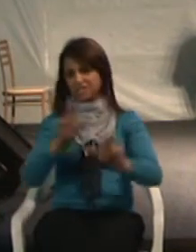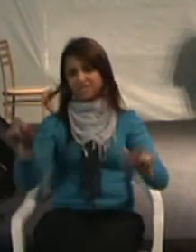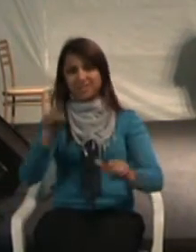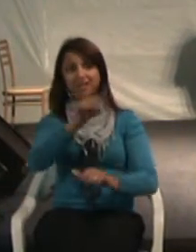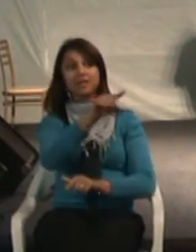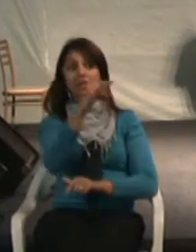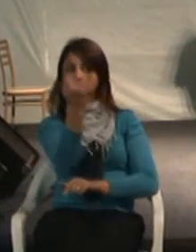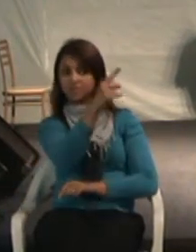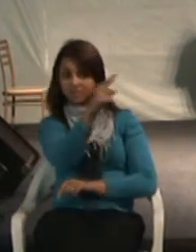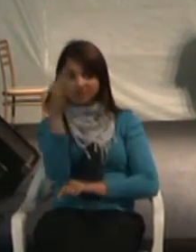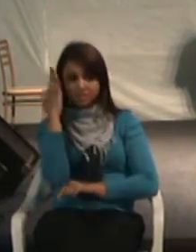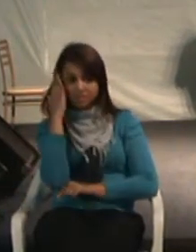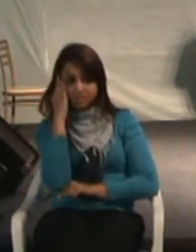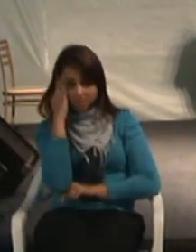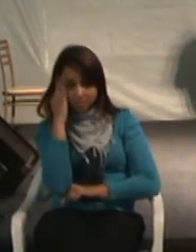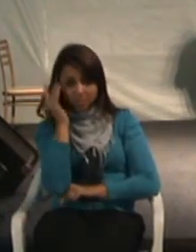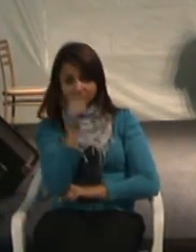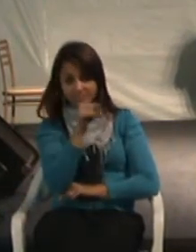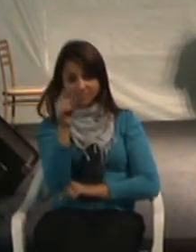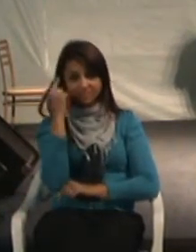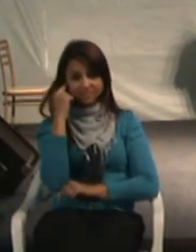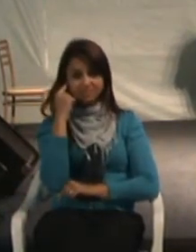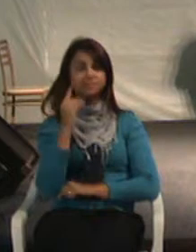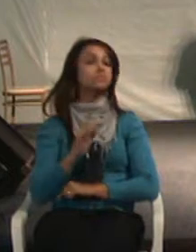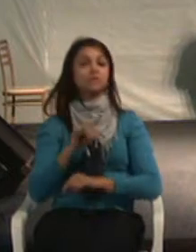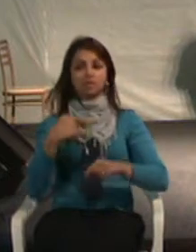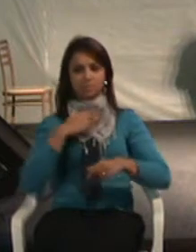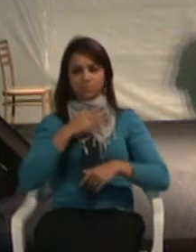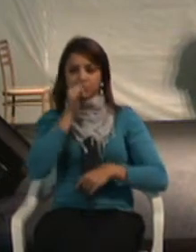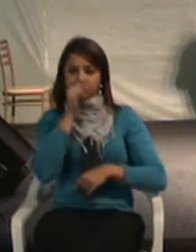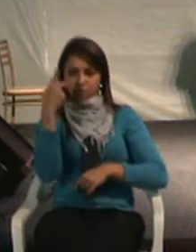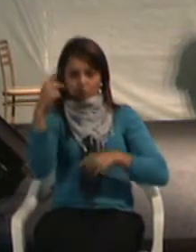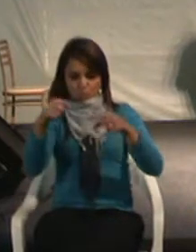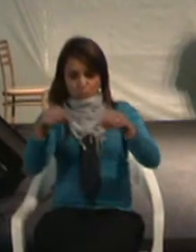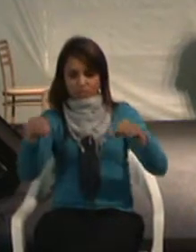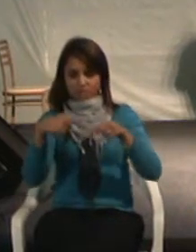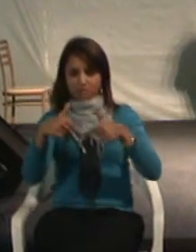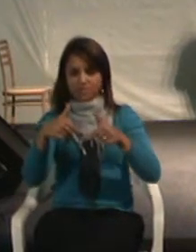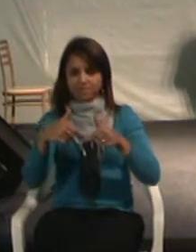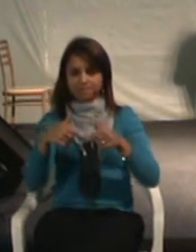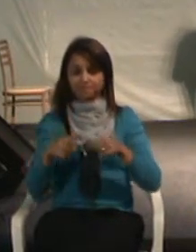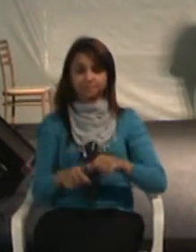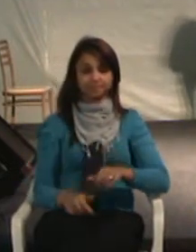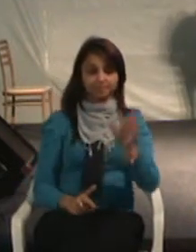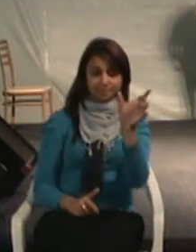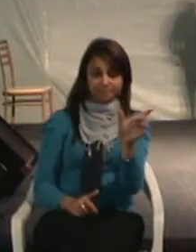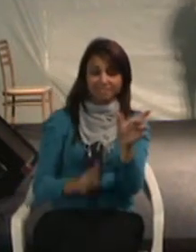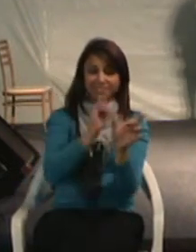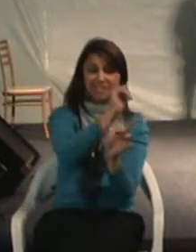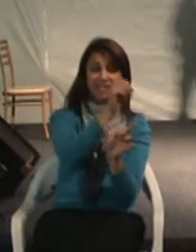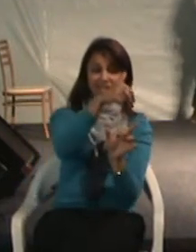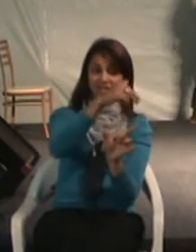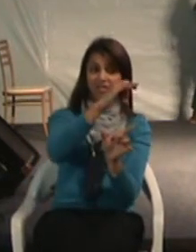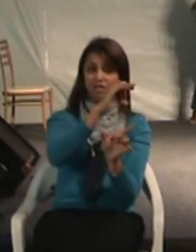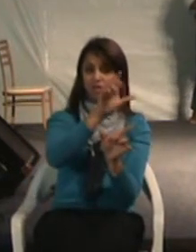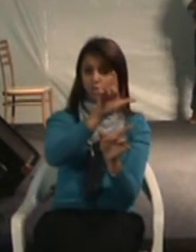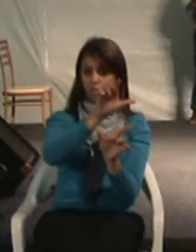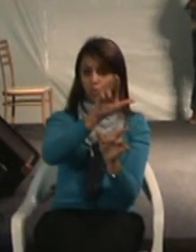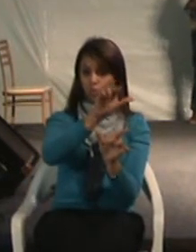no departamento, no setor em que vocês trabalham. No conceito de inclusão,